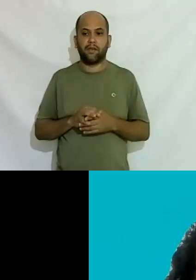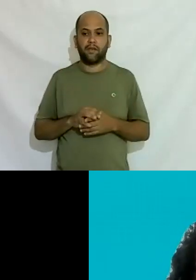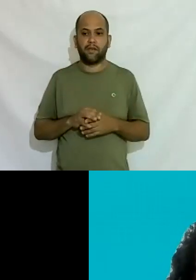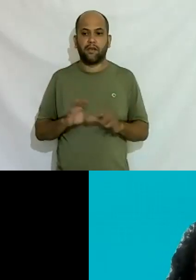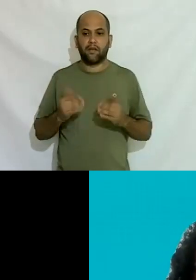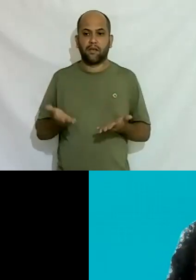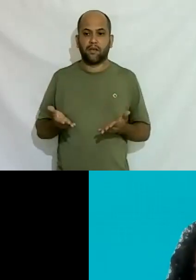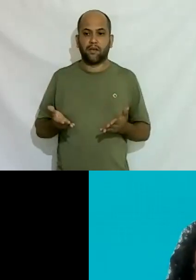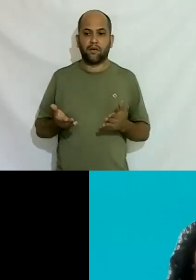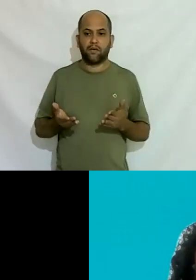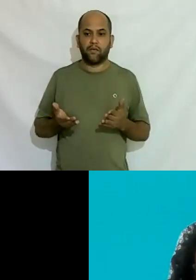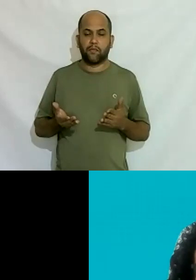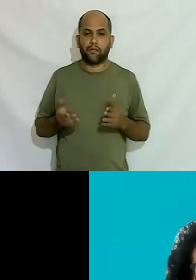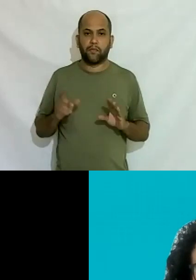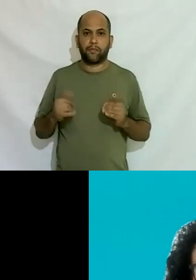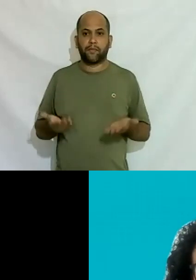então